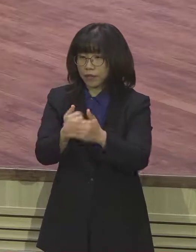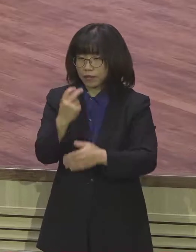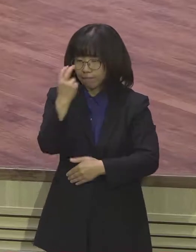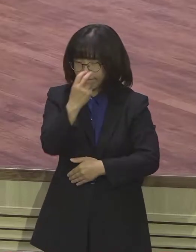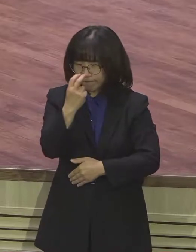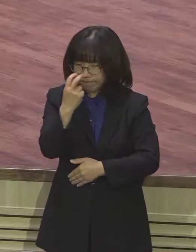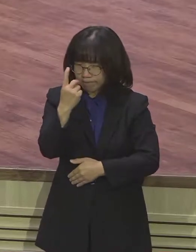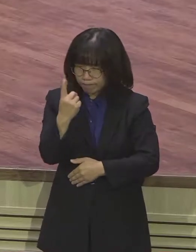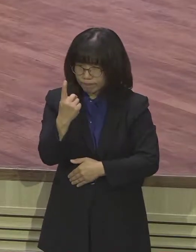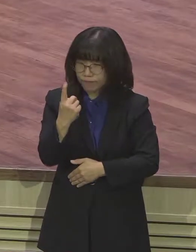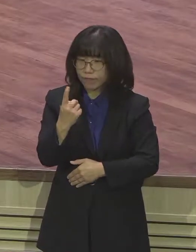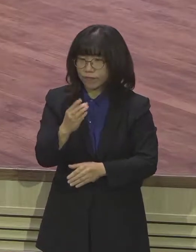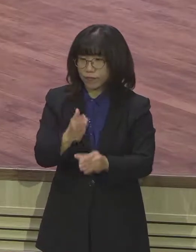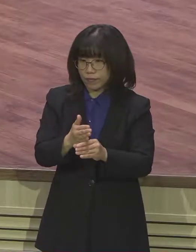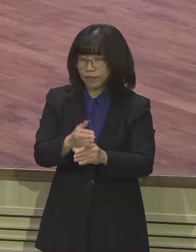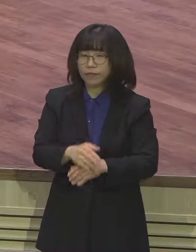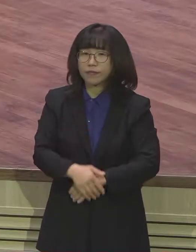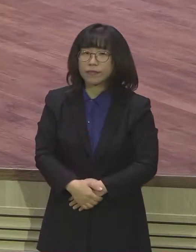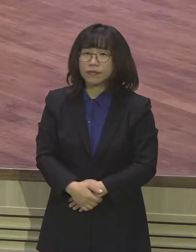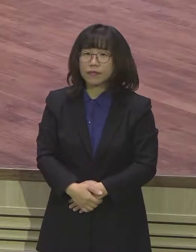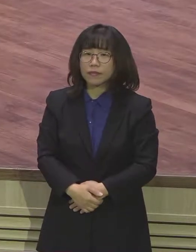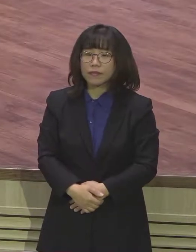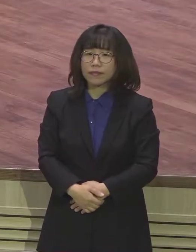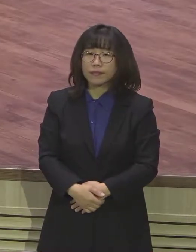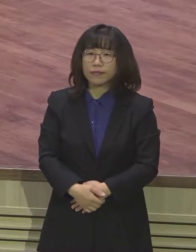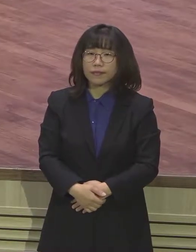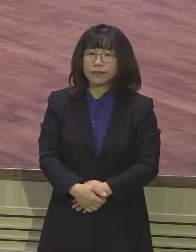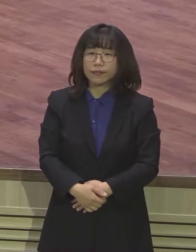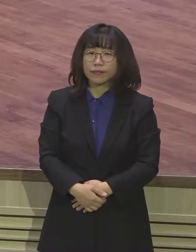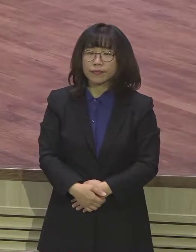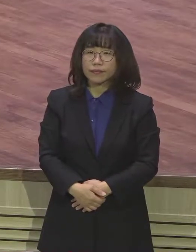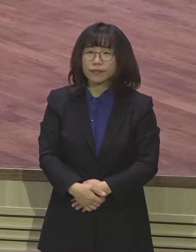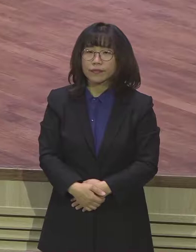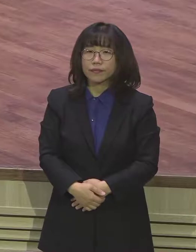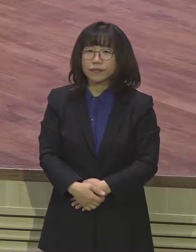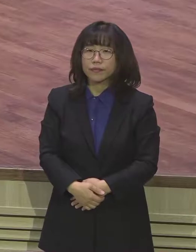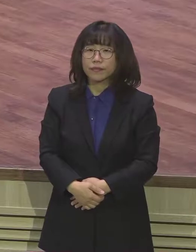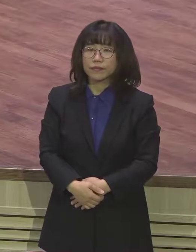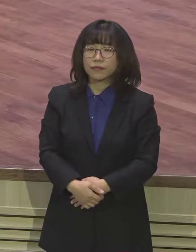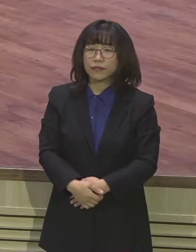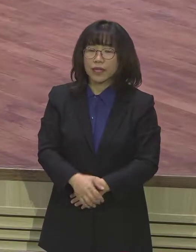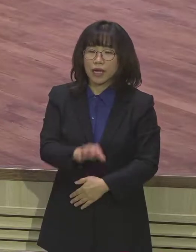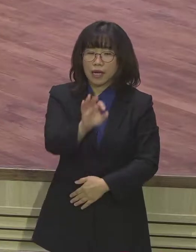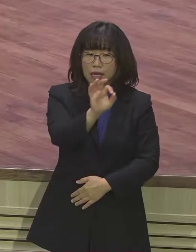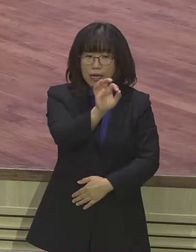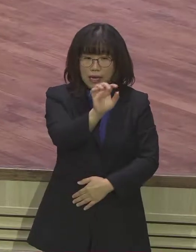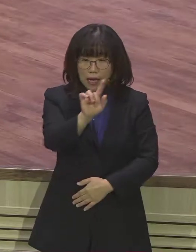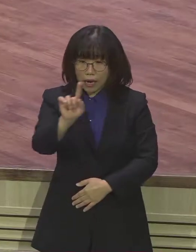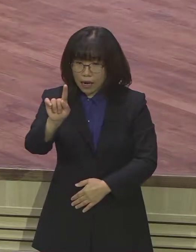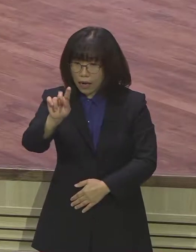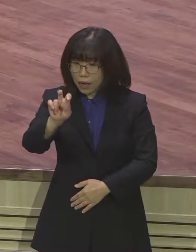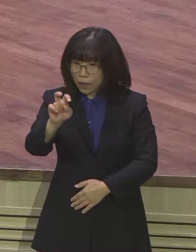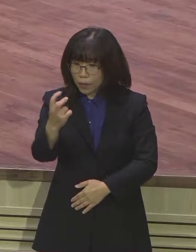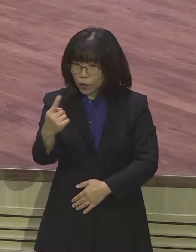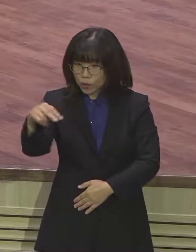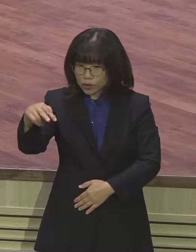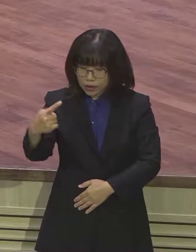다른 환상과 달리 이 세 번째 환상에 해당되어진 이 다림줄 환상에는 아모스의 중보기도가 사실은 이어지지 않고 있습니다.